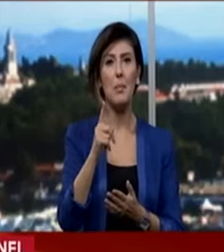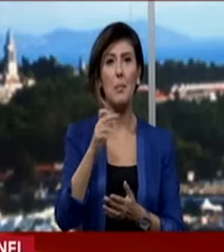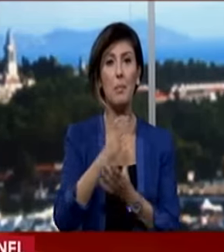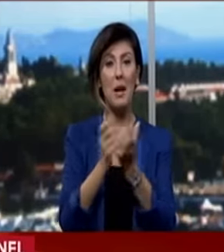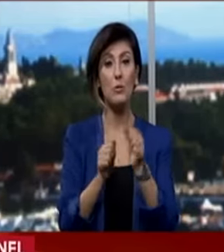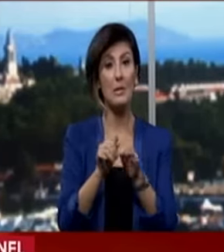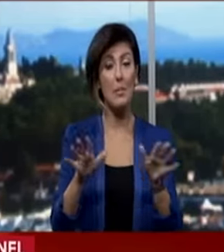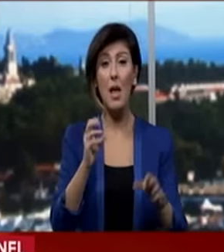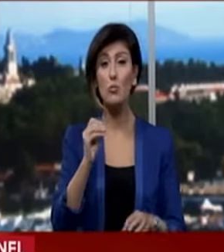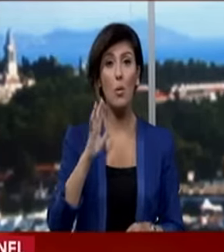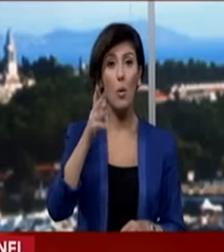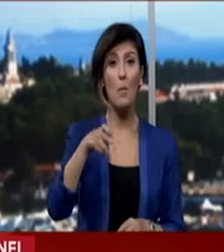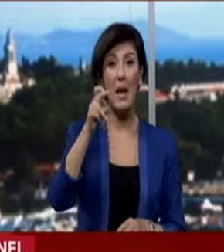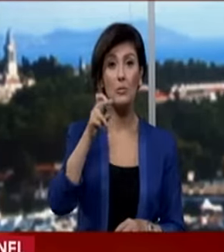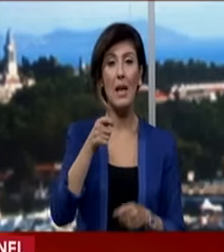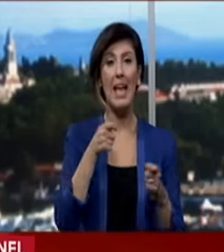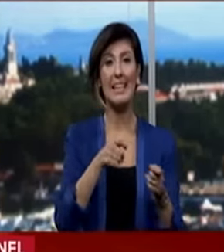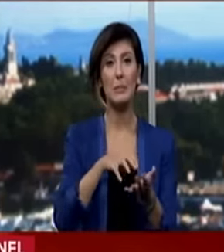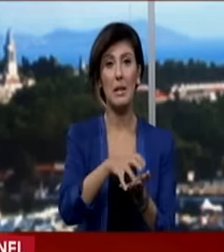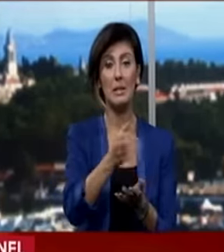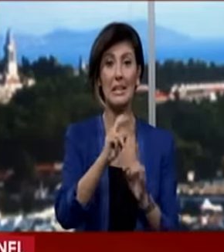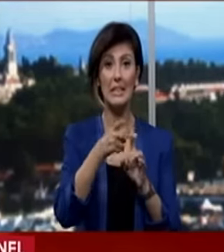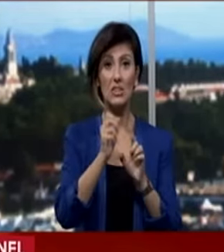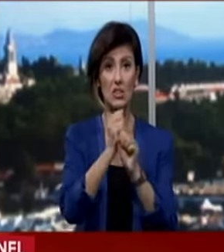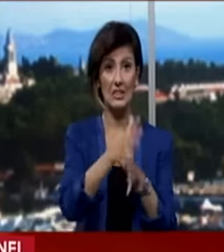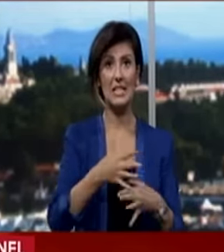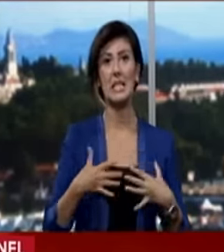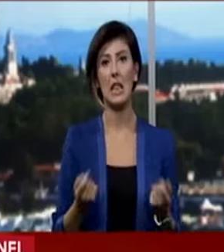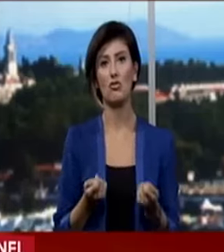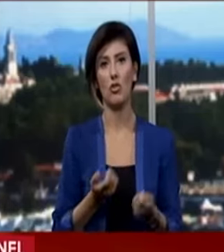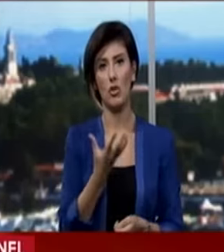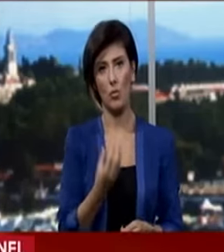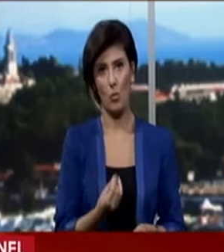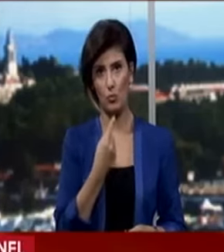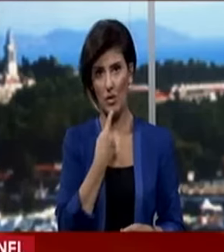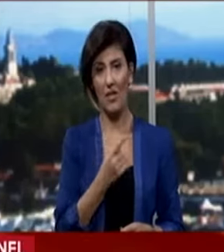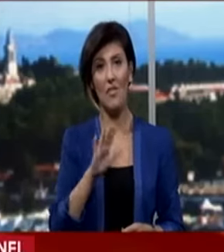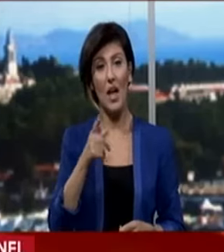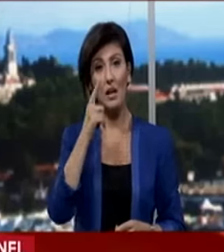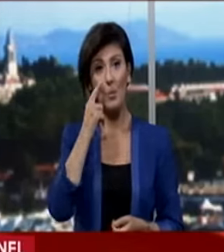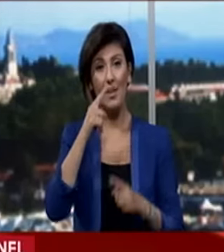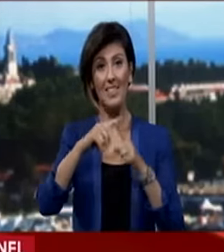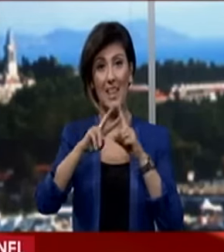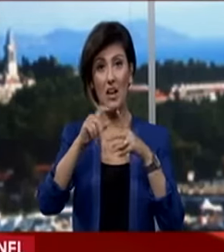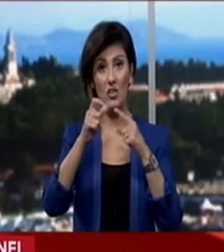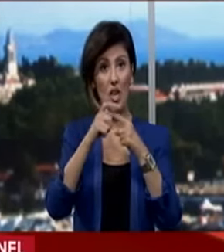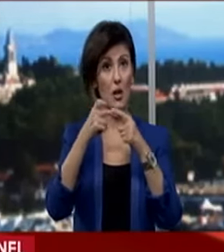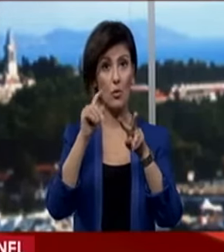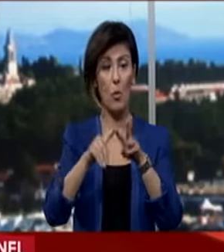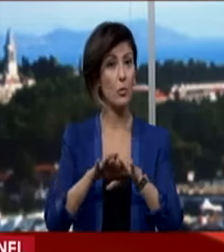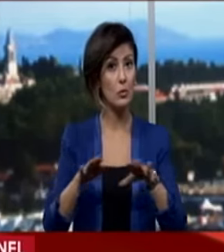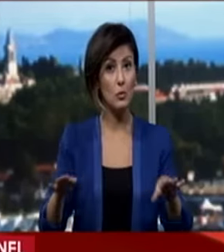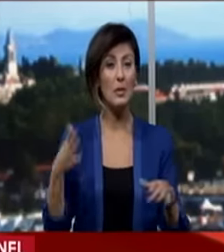belli oldu. En çok personel eğitim alanında alınacak. İkinci sıradaysa sağlık çalışanları olacak. Ve kamudaki taşeronların durumu.